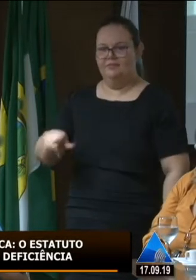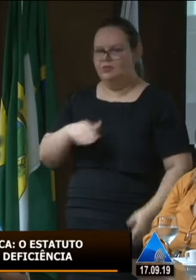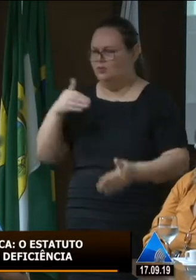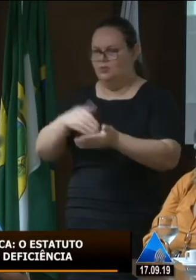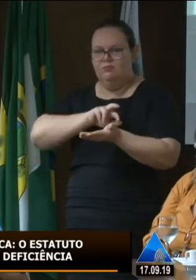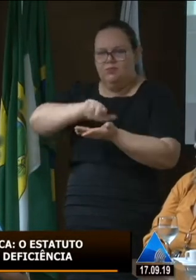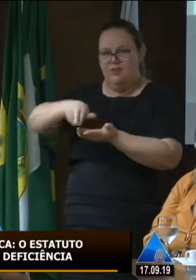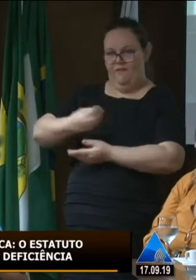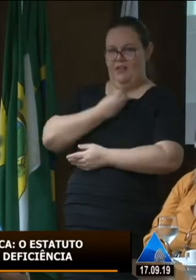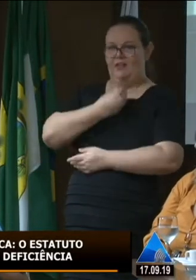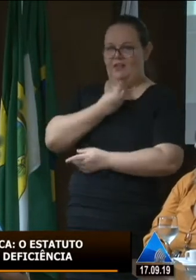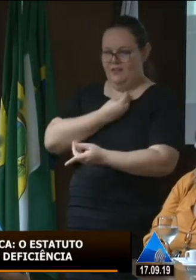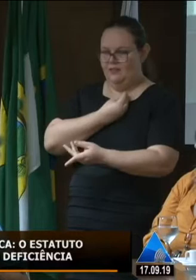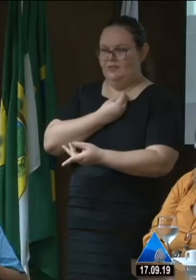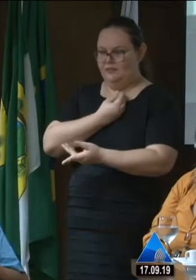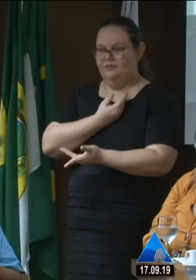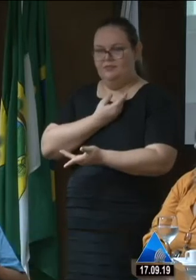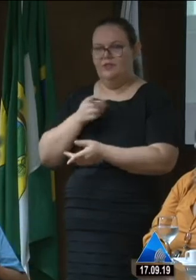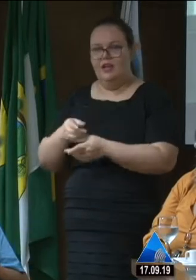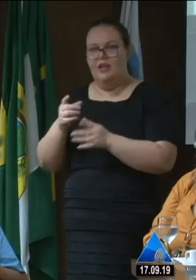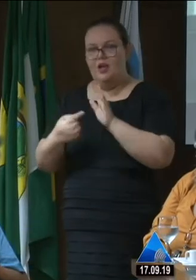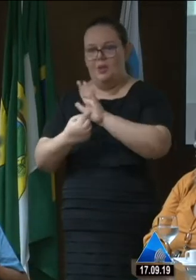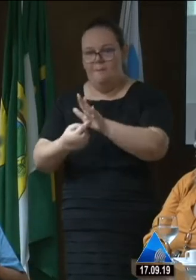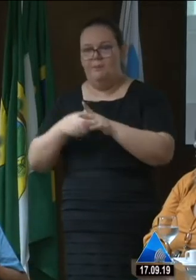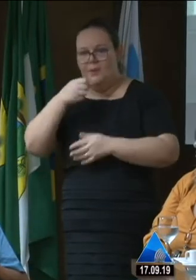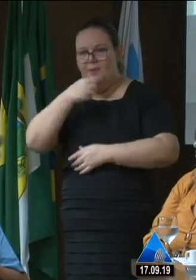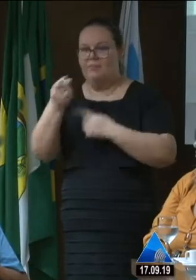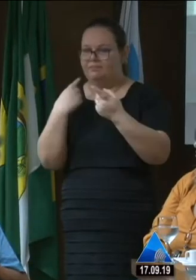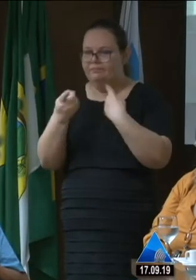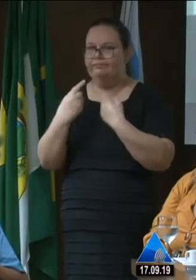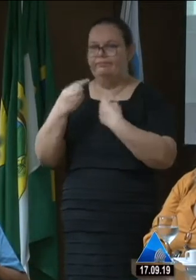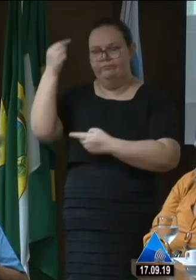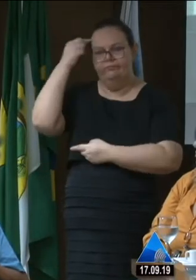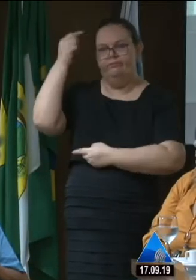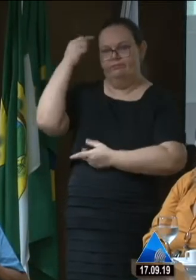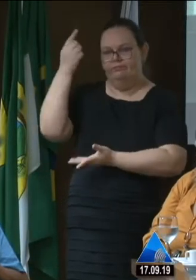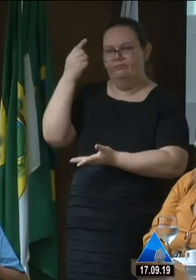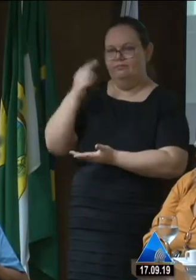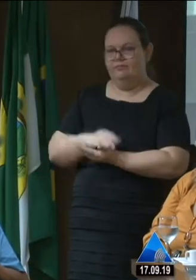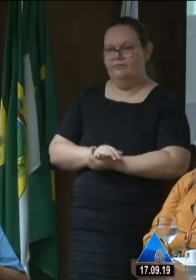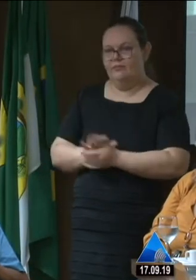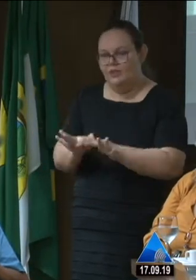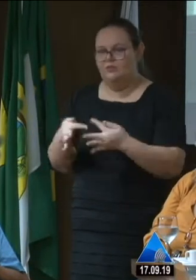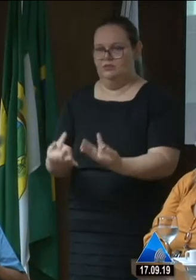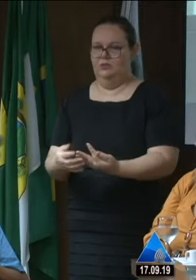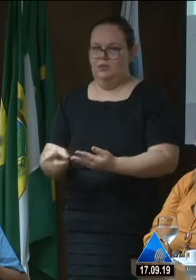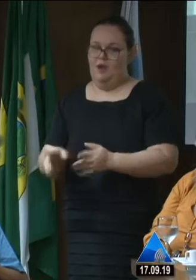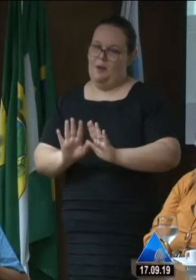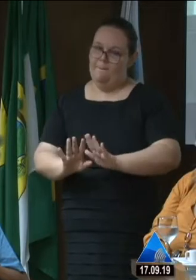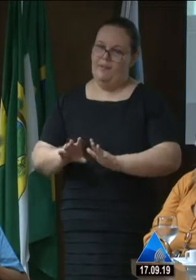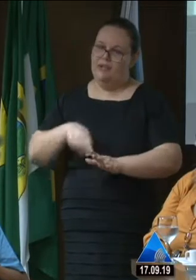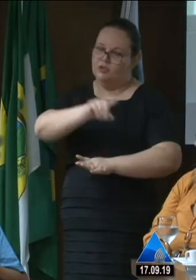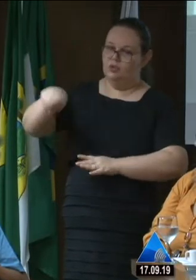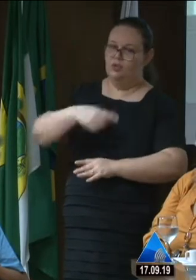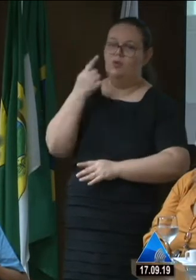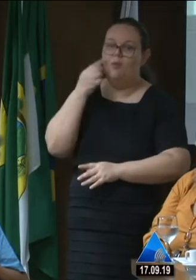ambientes então deixo aqui esse meu depoimento sucinto né mas que serve a todas as